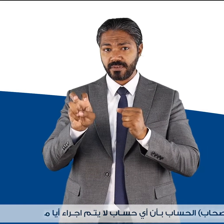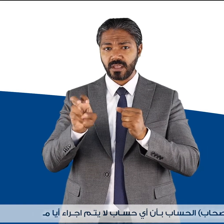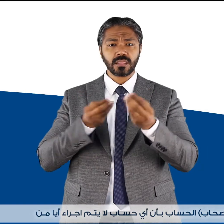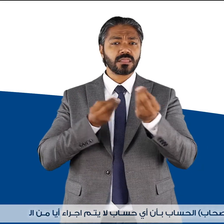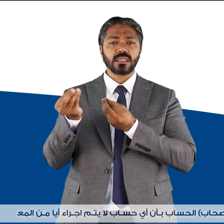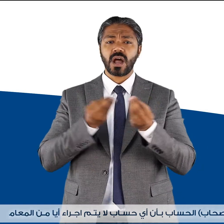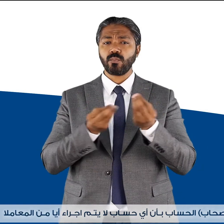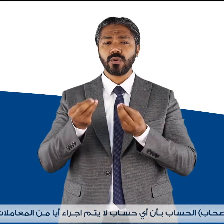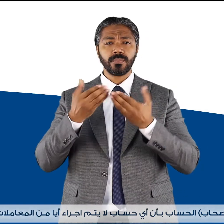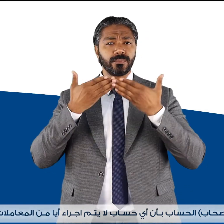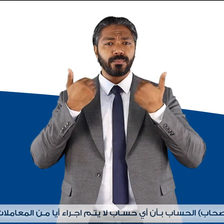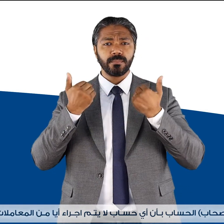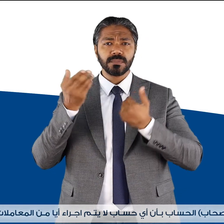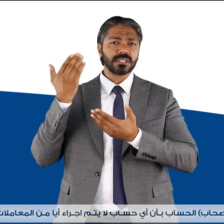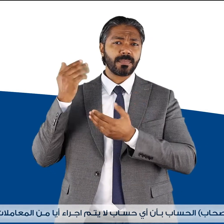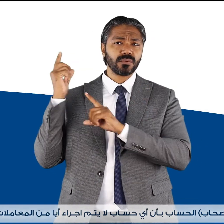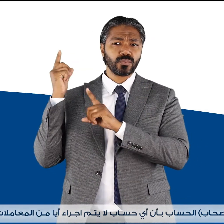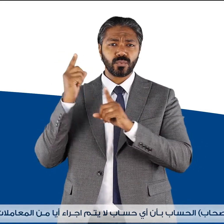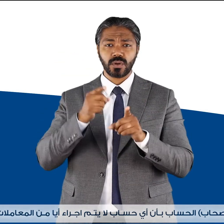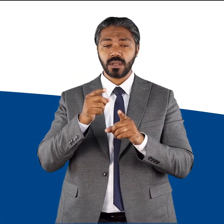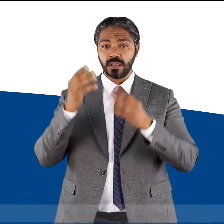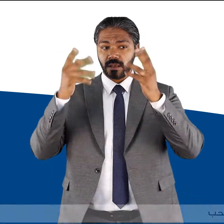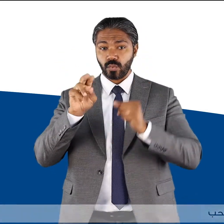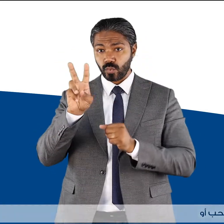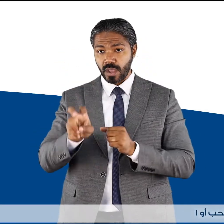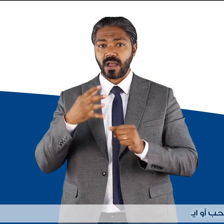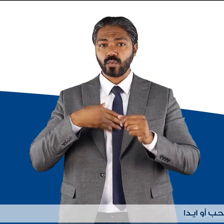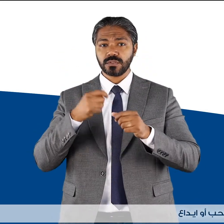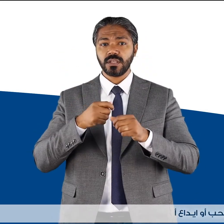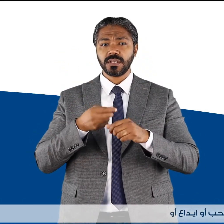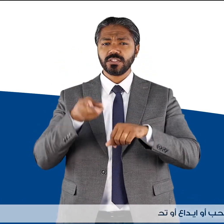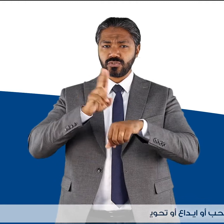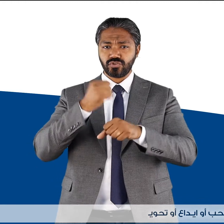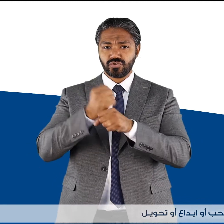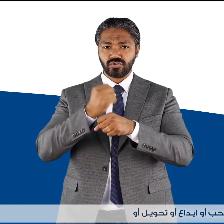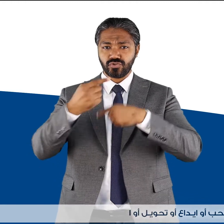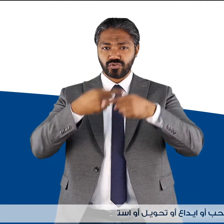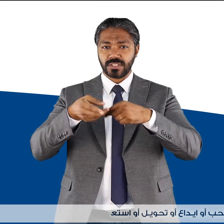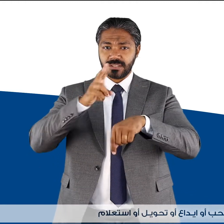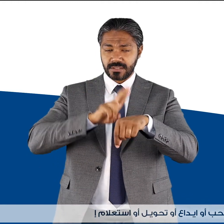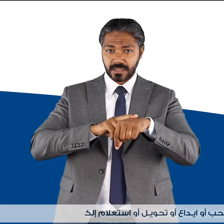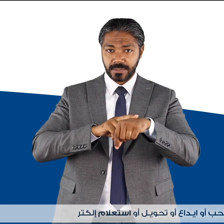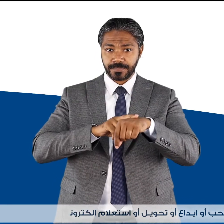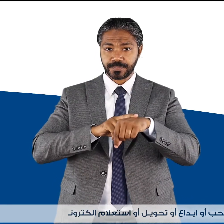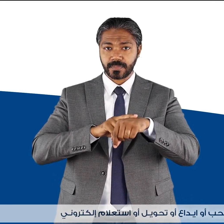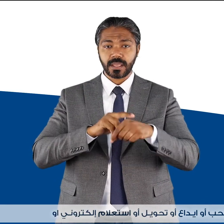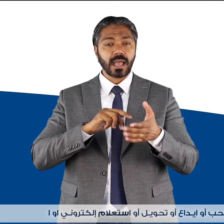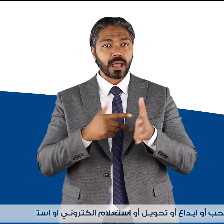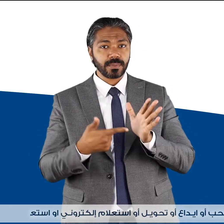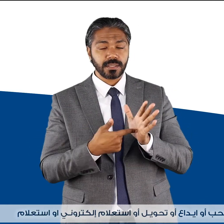إجراء أي من المعاملات التالية عليه سحب أو إيداع أو تحويل أو استعلام إلكتروني أو استعلام